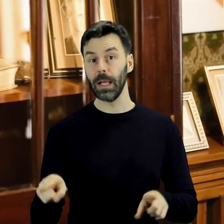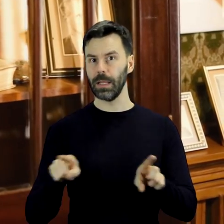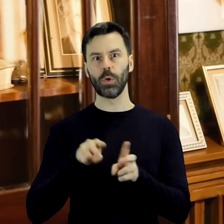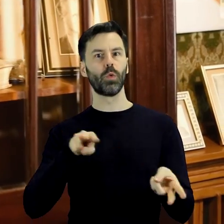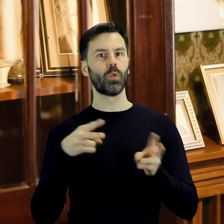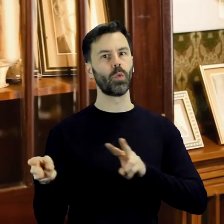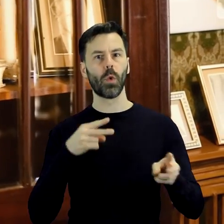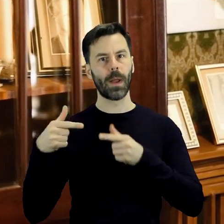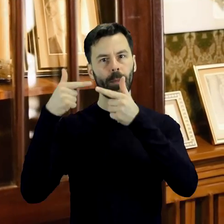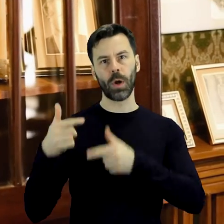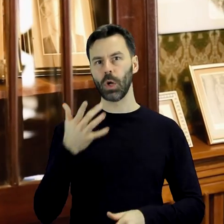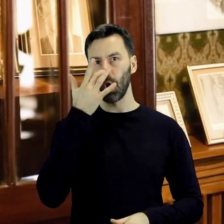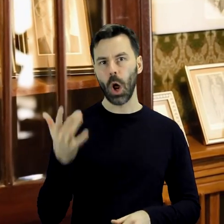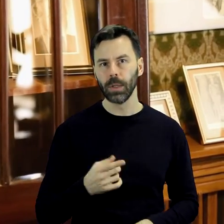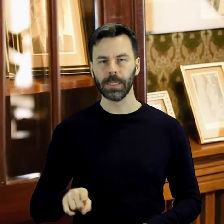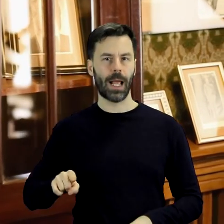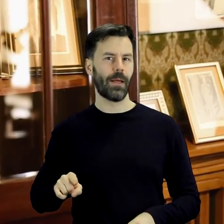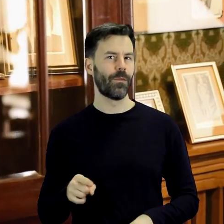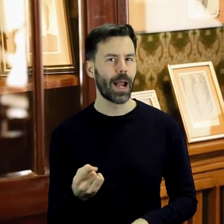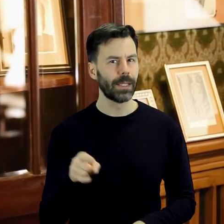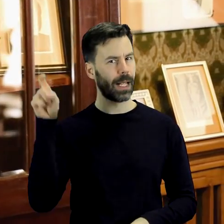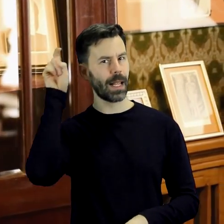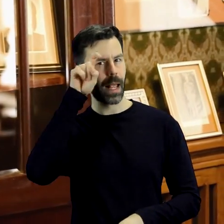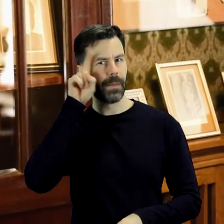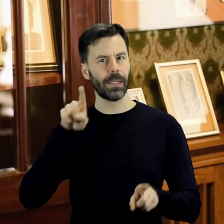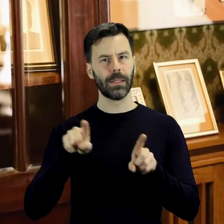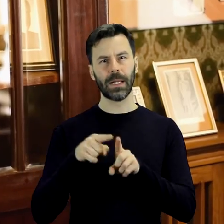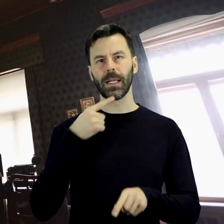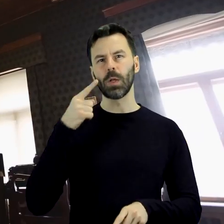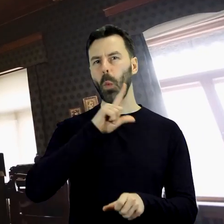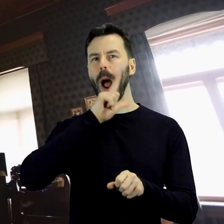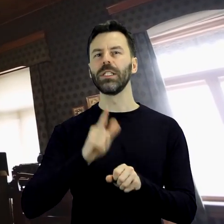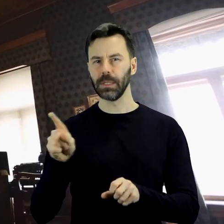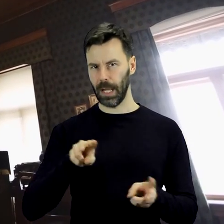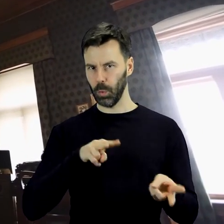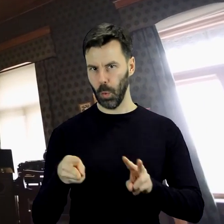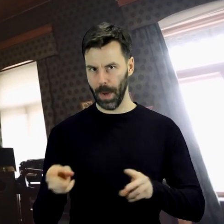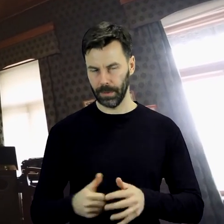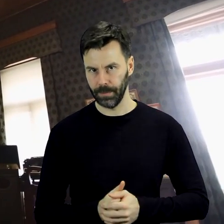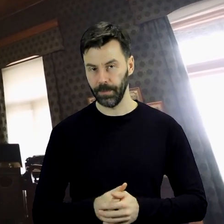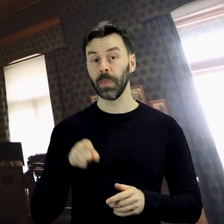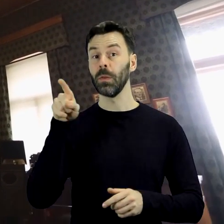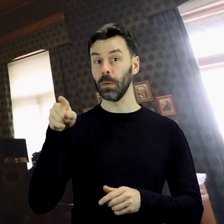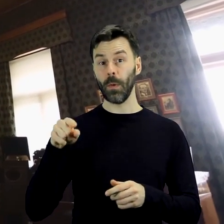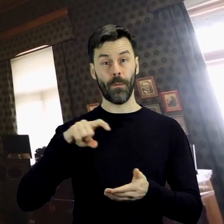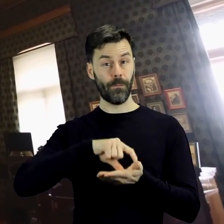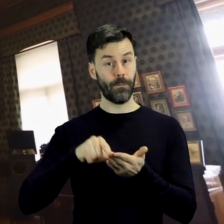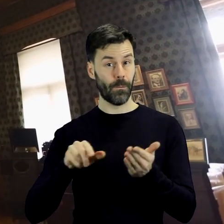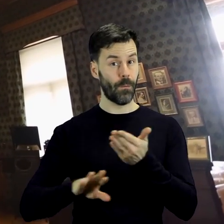poezji rosyjskiej, niemieckiej, francuskiej oraz łacińskiej. Ekspozycja poświęcona Tuwimowi została zaaranżowana